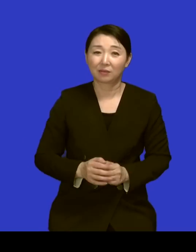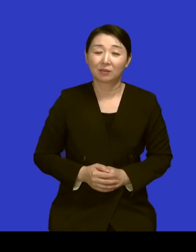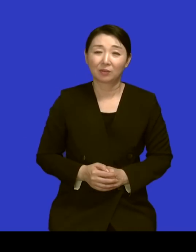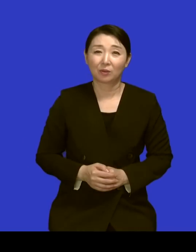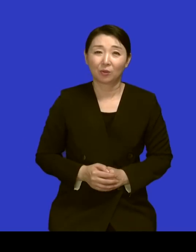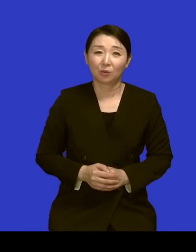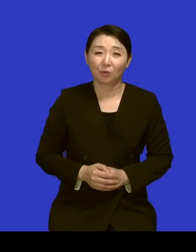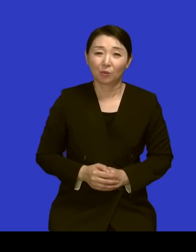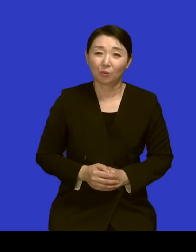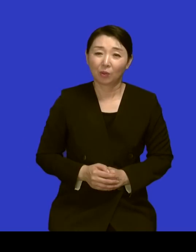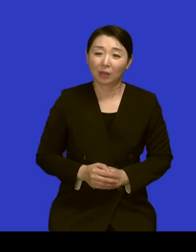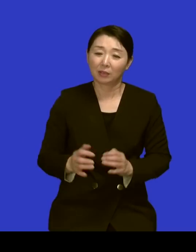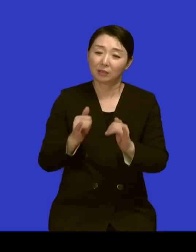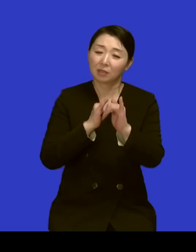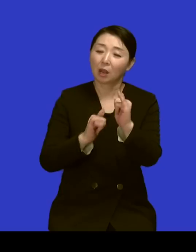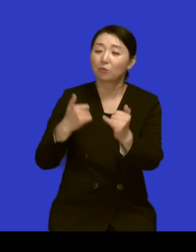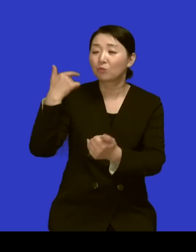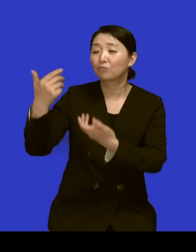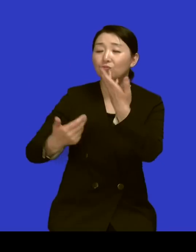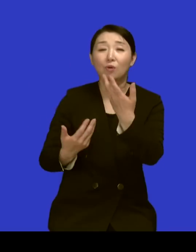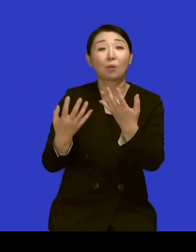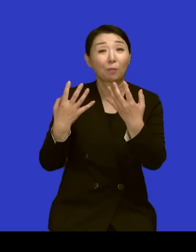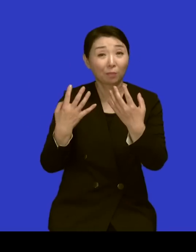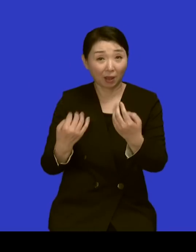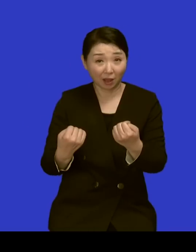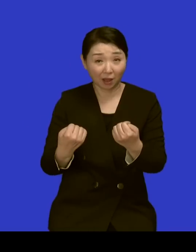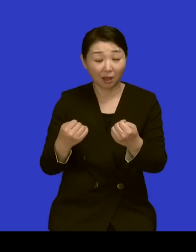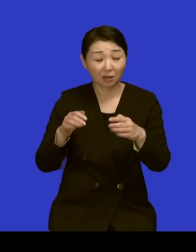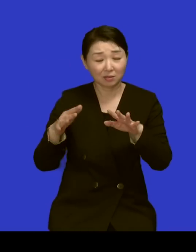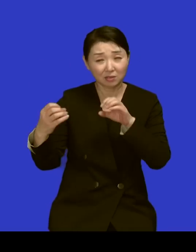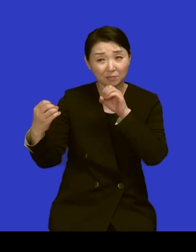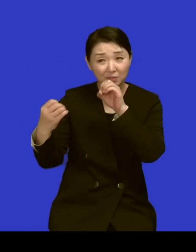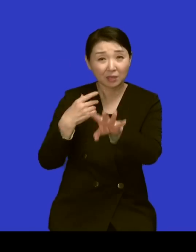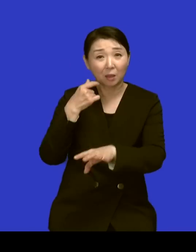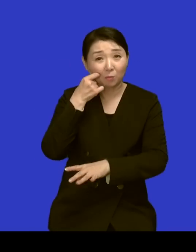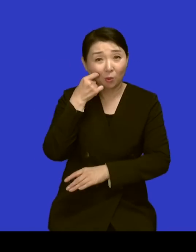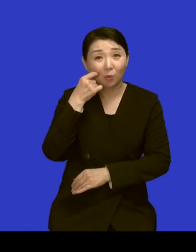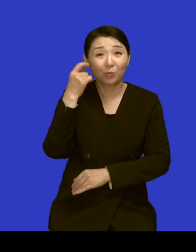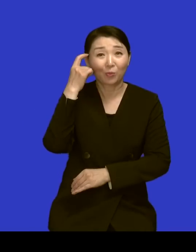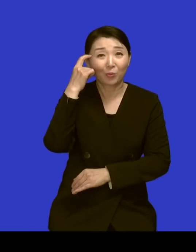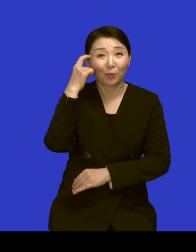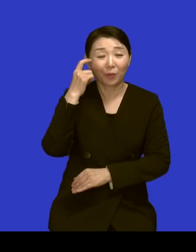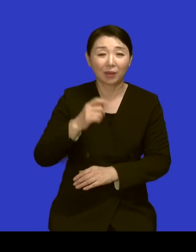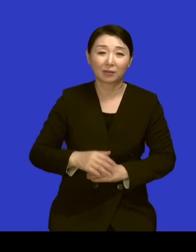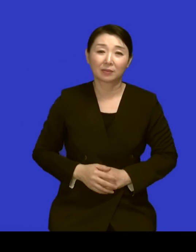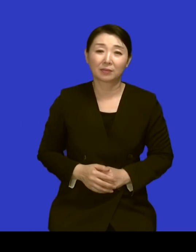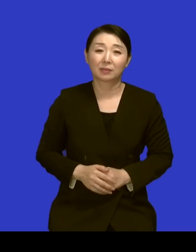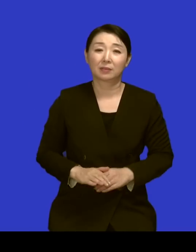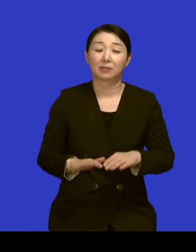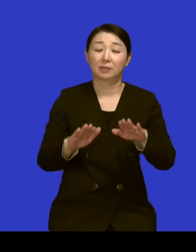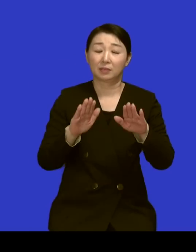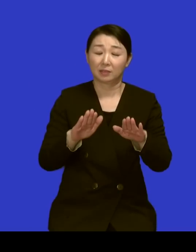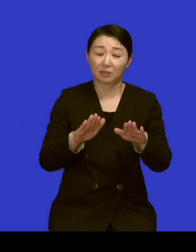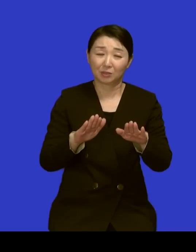물어봤어요 그때 저는 지금은 대답을 못한다 이제 너무 아직 세월이 짧고